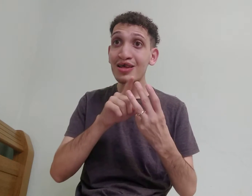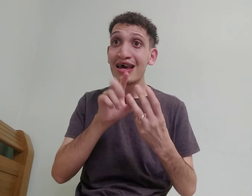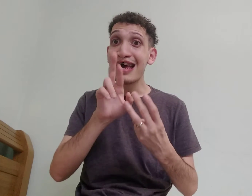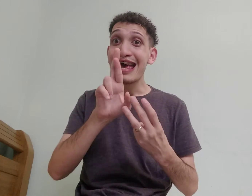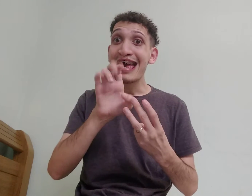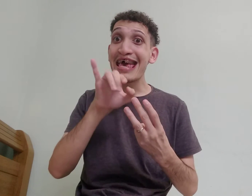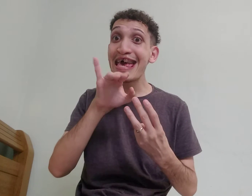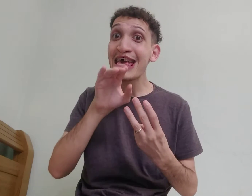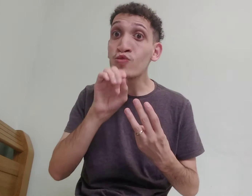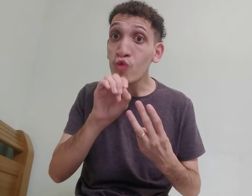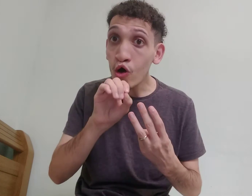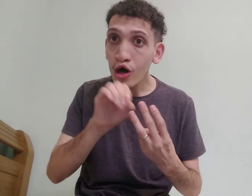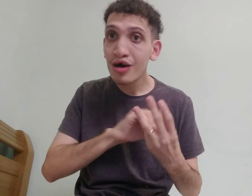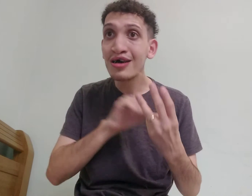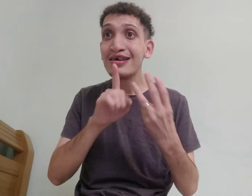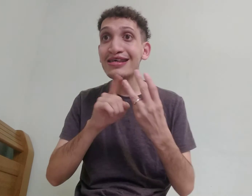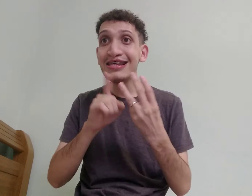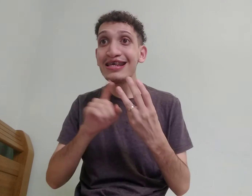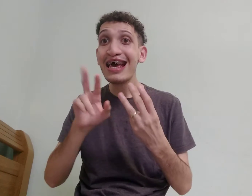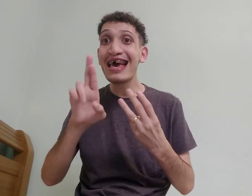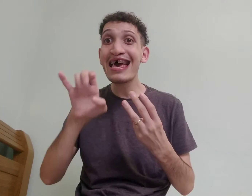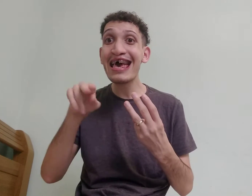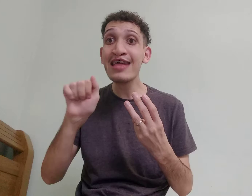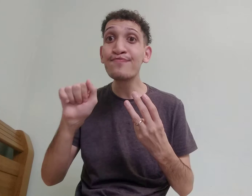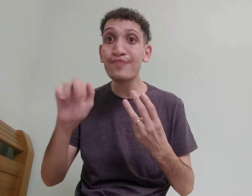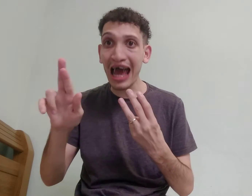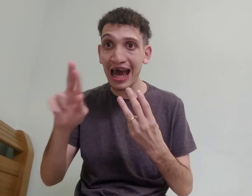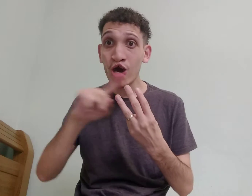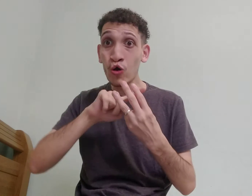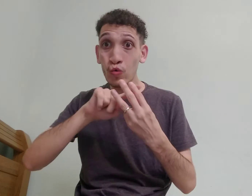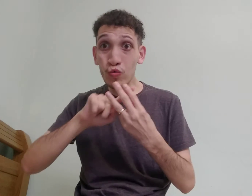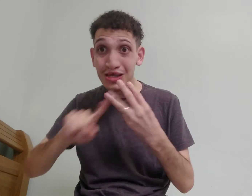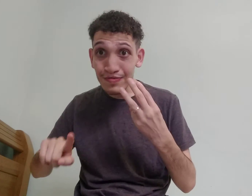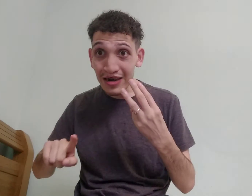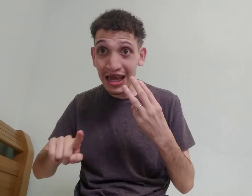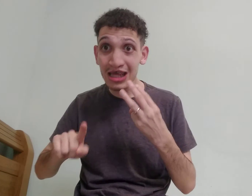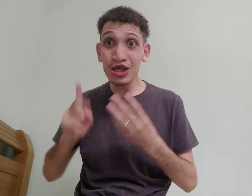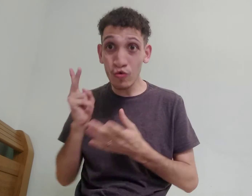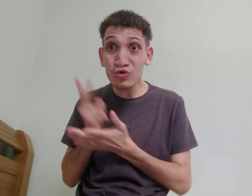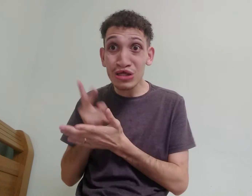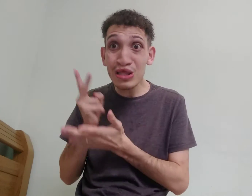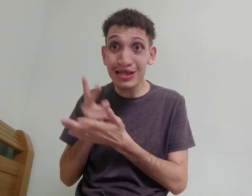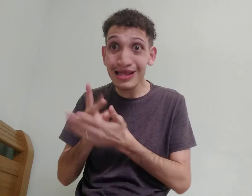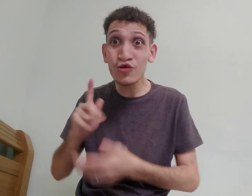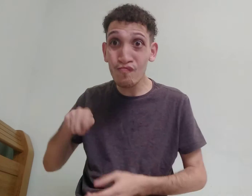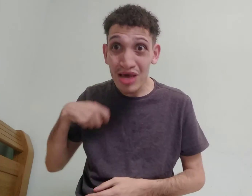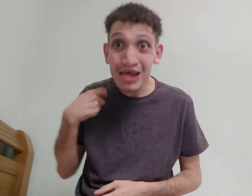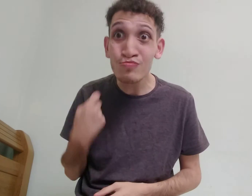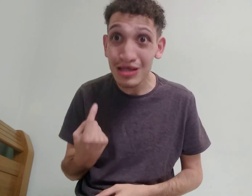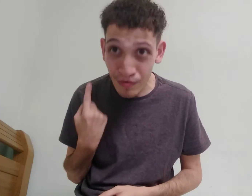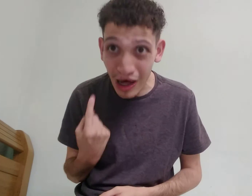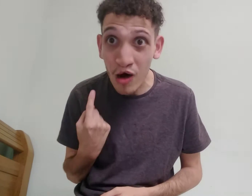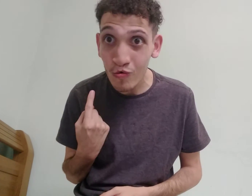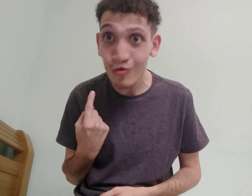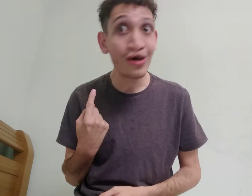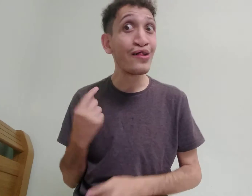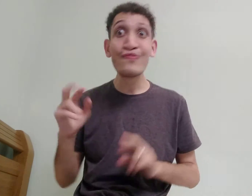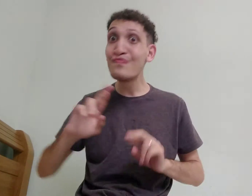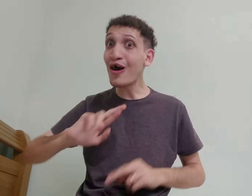Reunião, reino e reinar. Os três, utiliza-se o mesmo sinal? Não